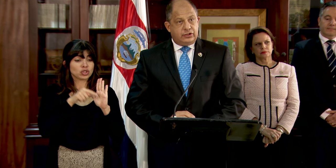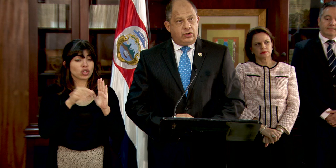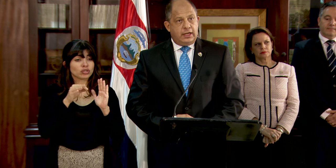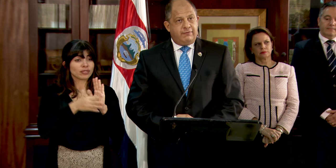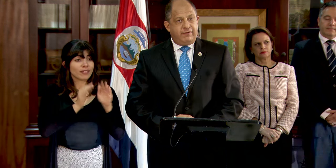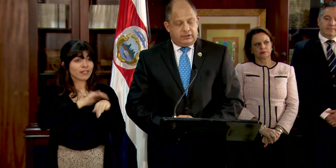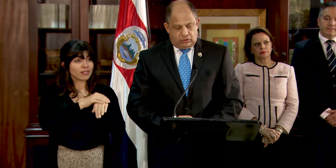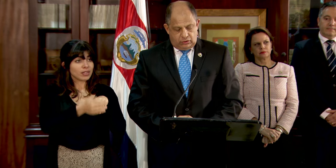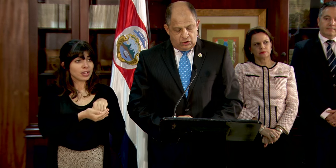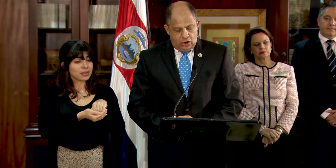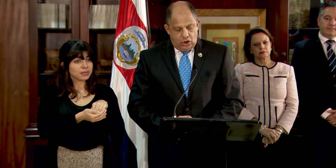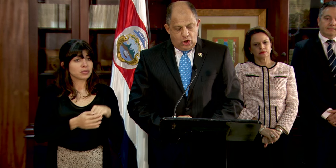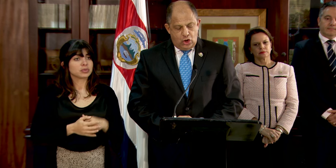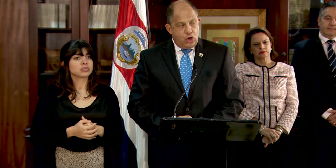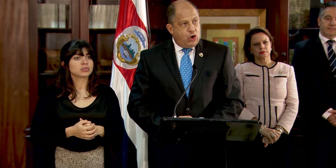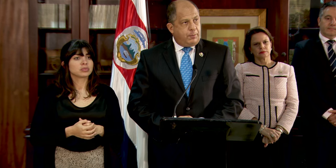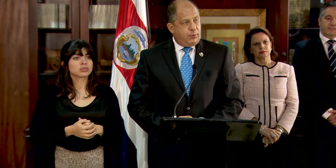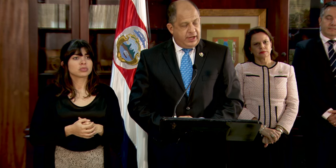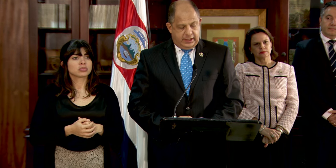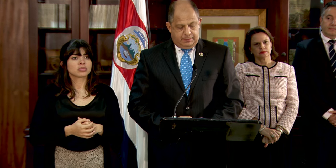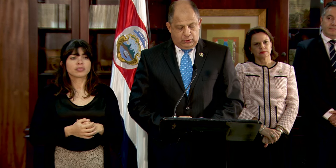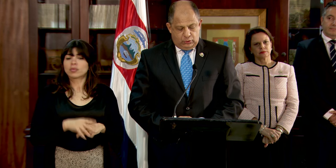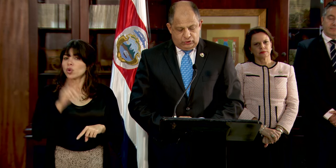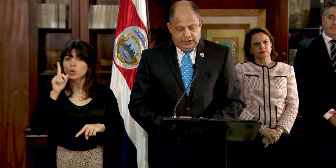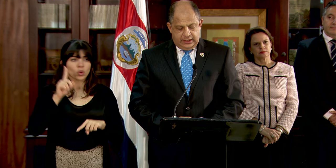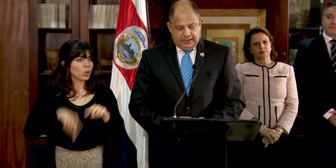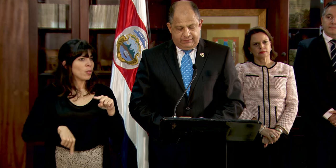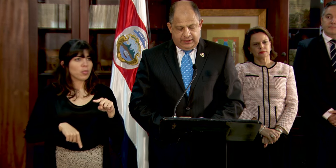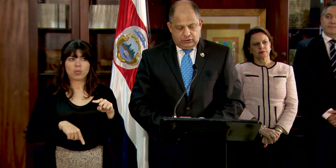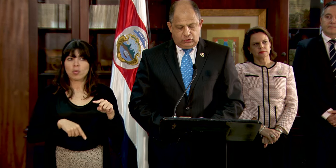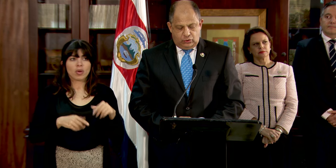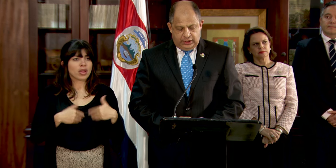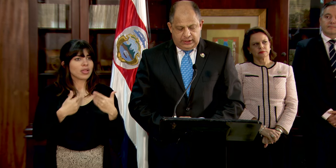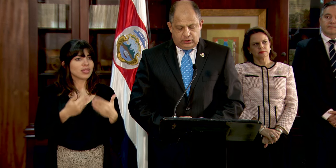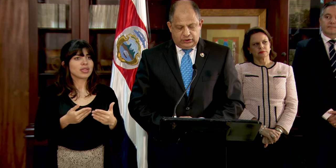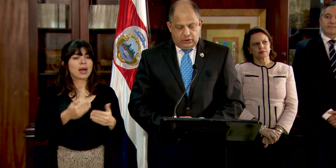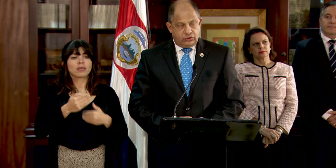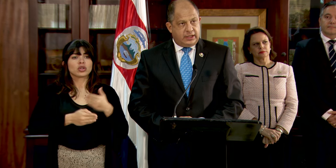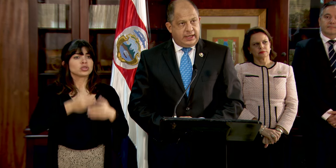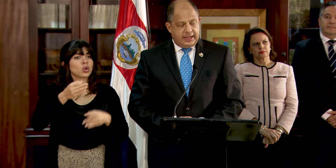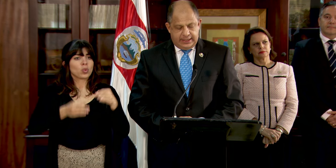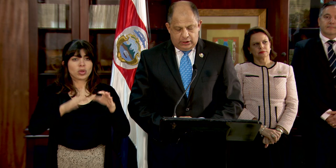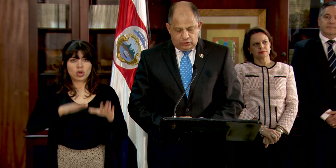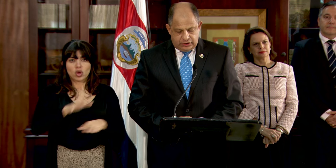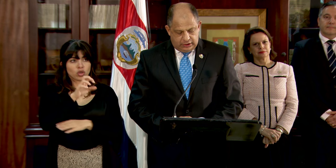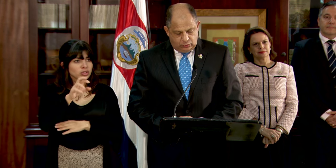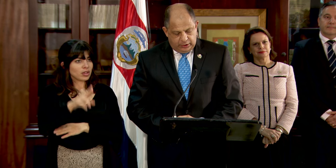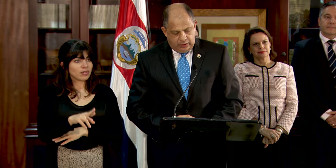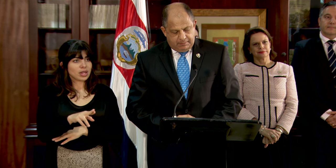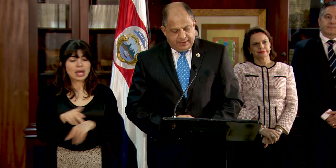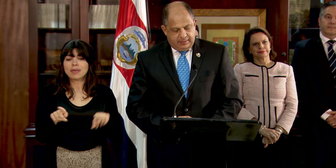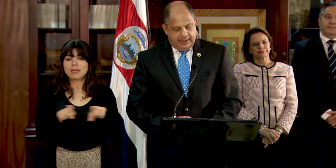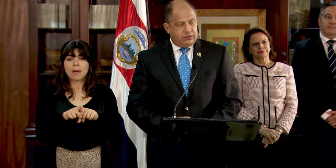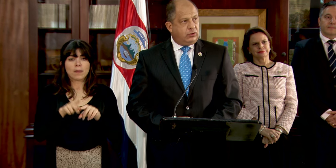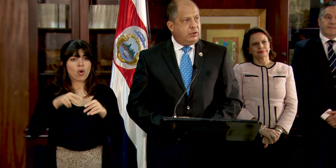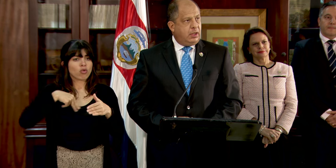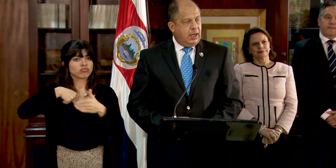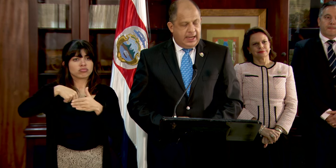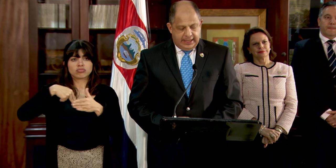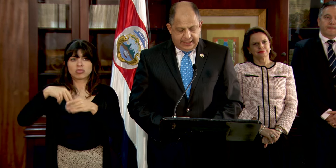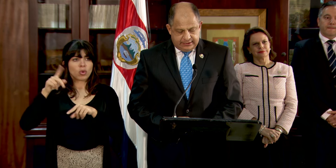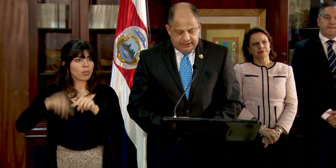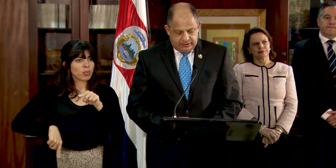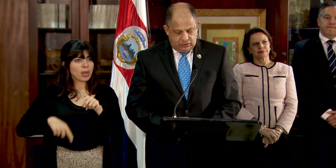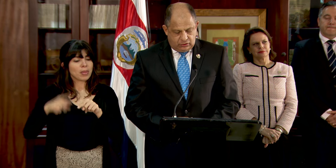fertilización in vitro no puede producir efectos jurídicos en Costa Rica ni constituir un impedimento